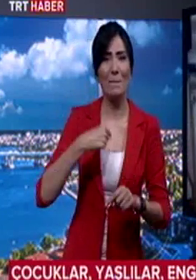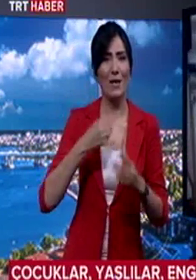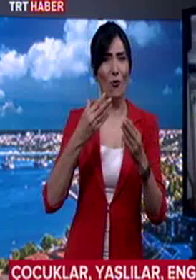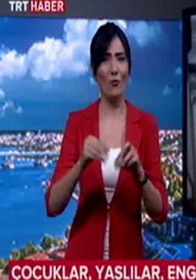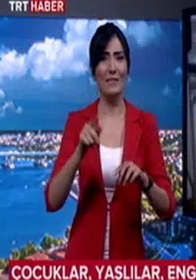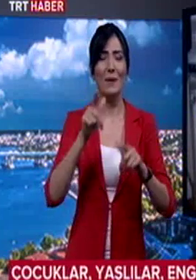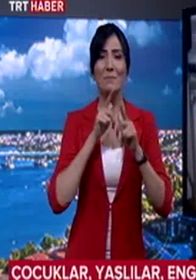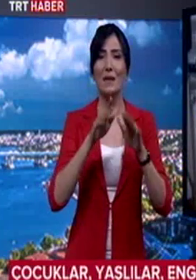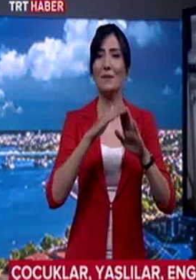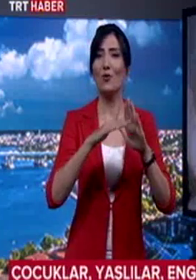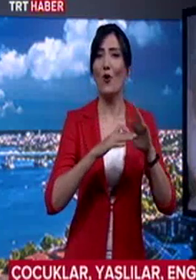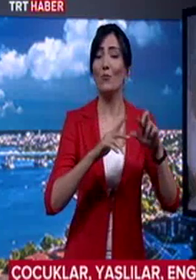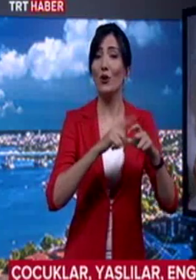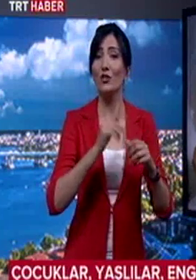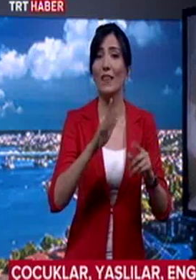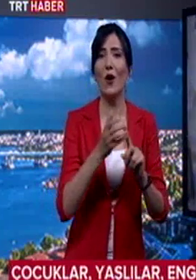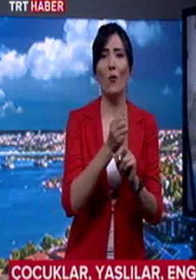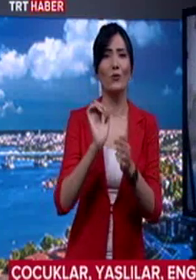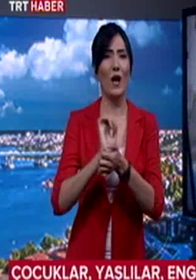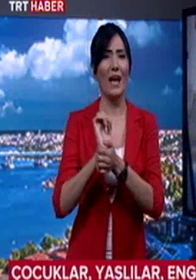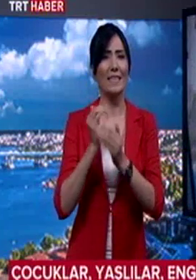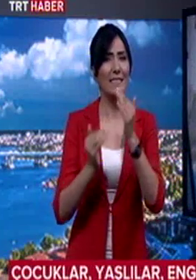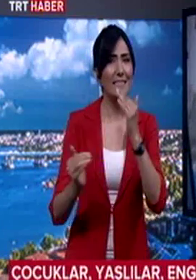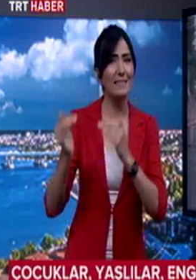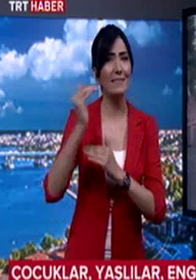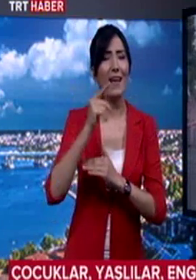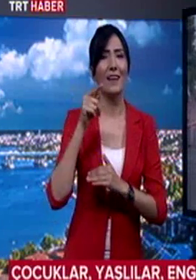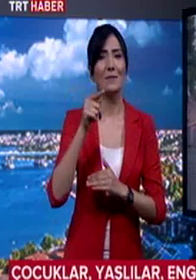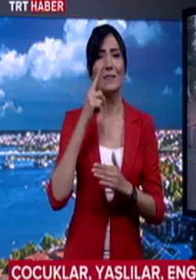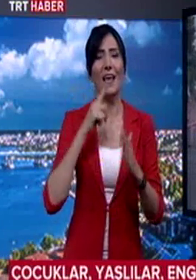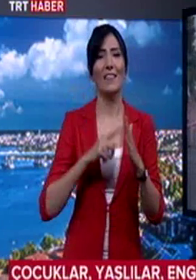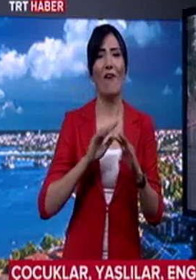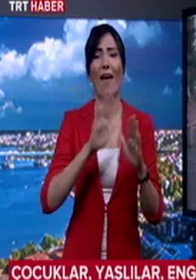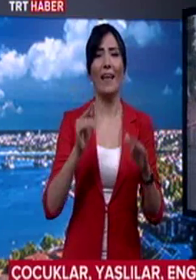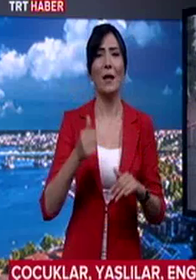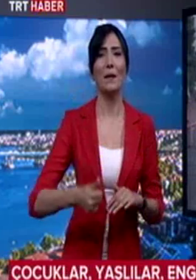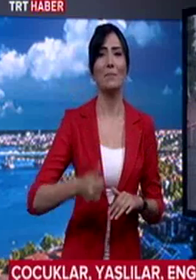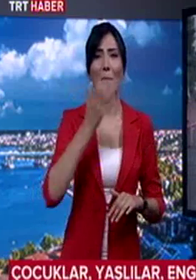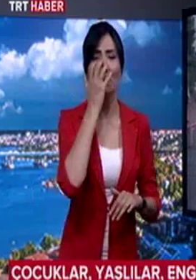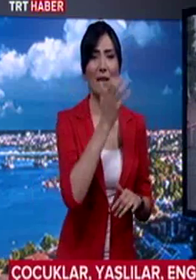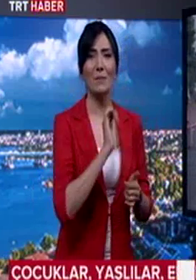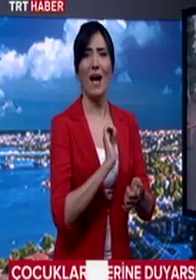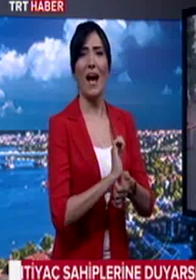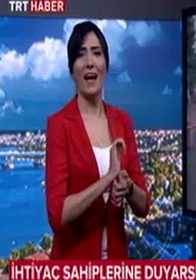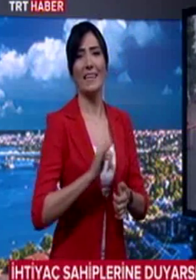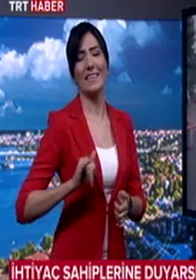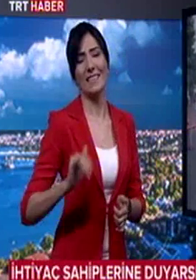koruyucu aile sayısının arttırılması hedefleniyor. En ideal bakım aile yanındaki bakımdır.